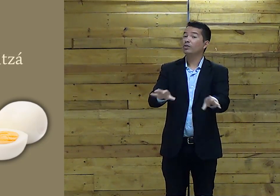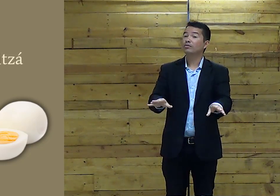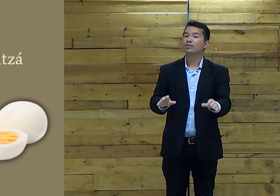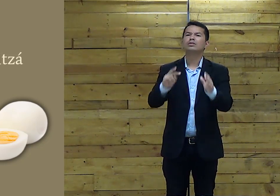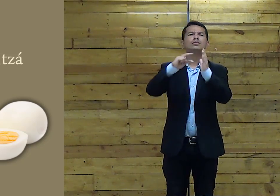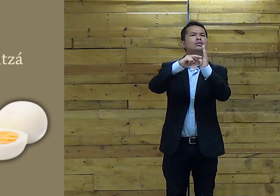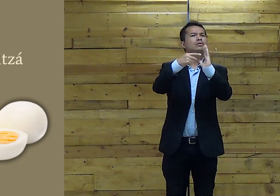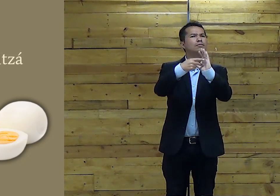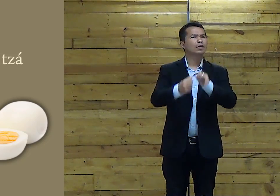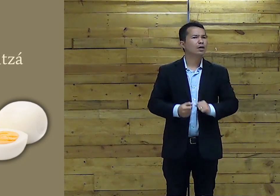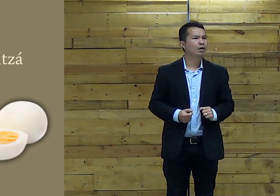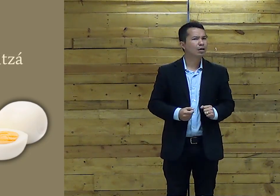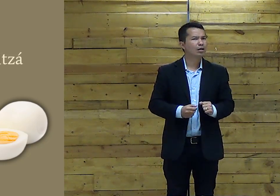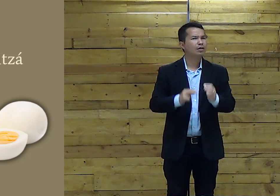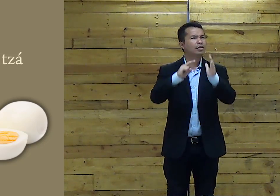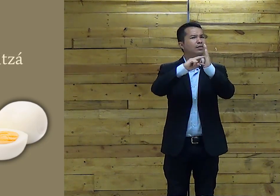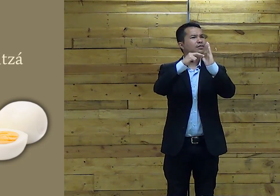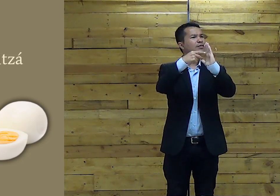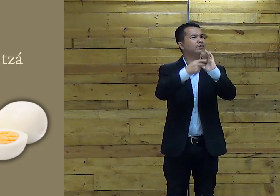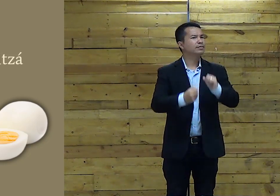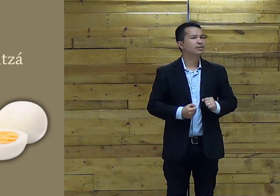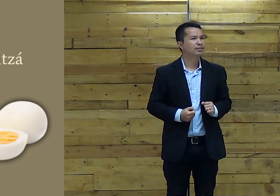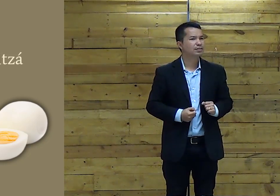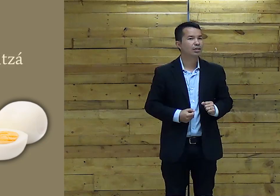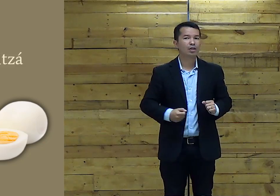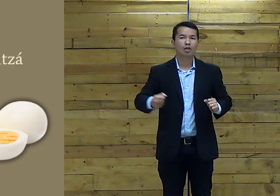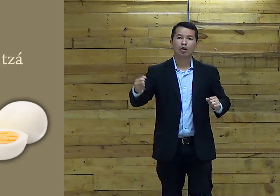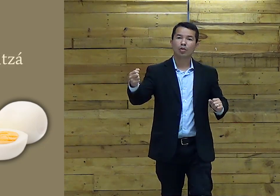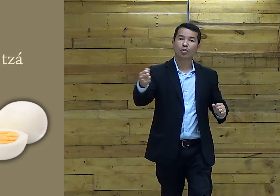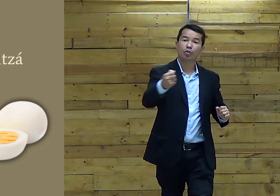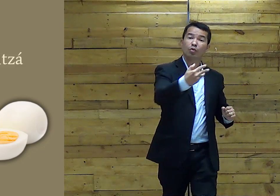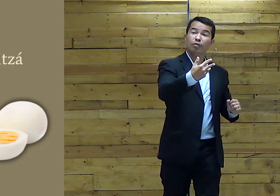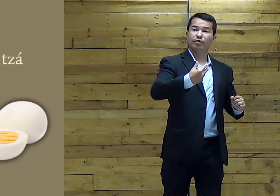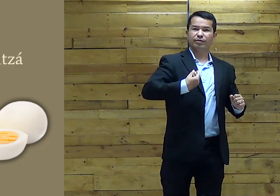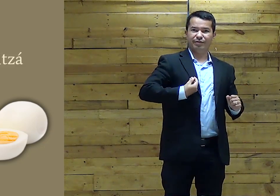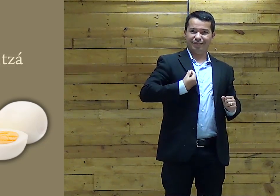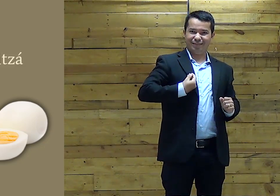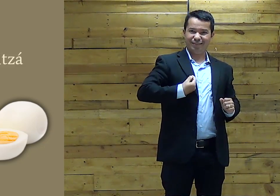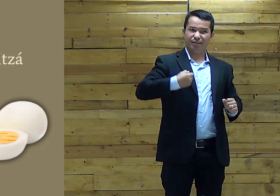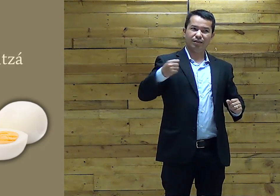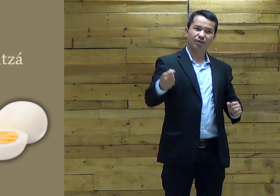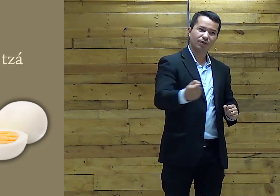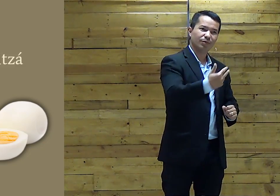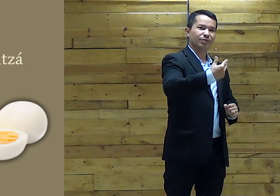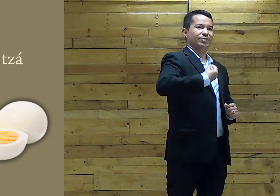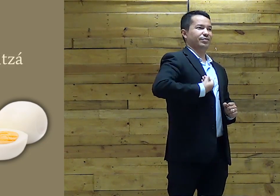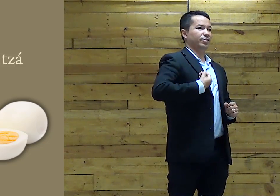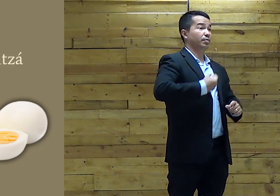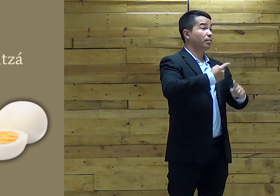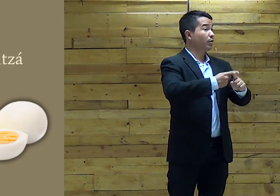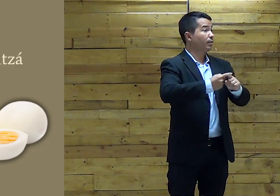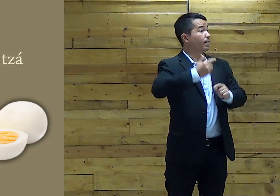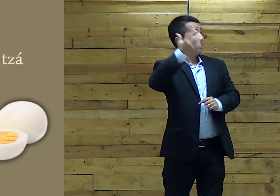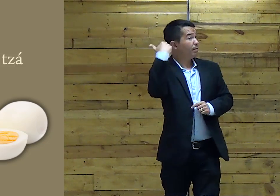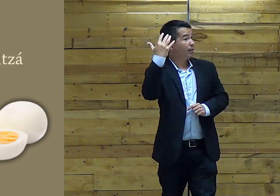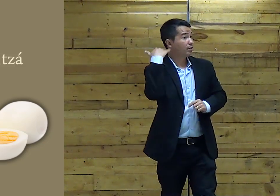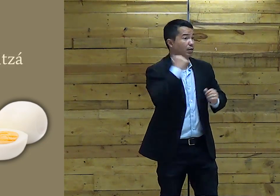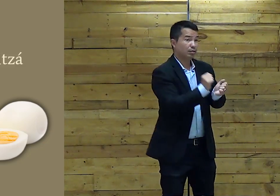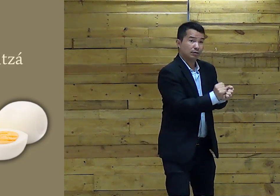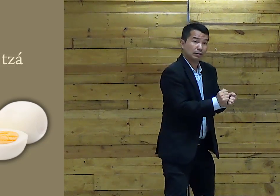E por que? O significa Este alimento? A nova vida A nova vida